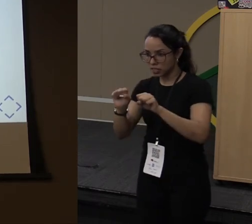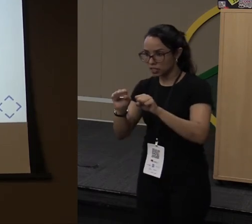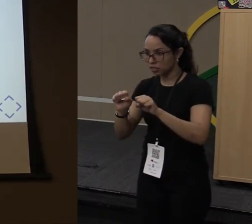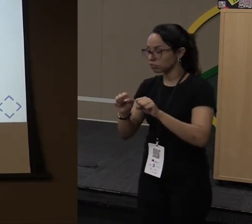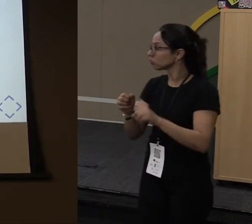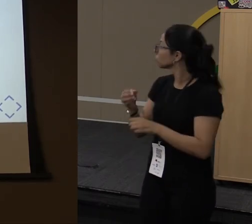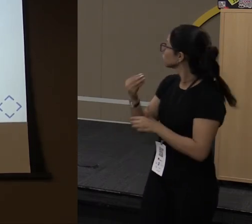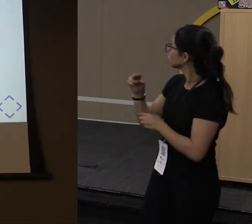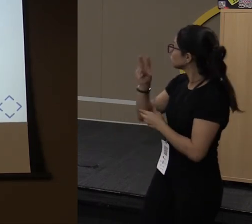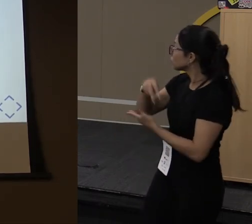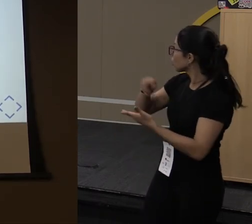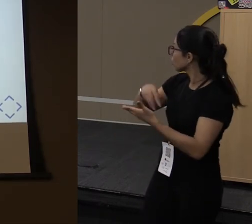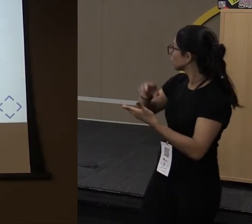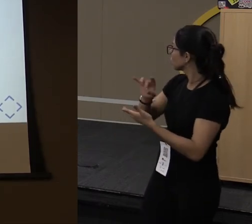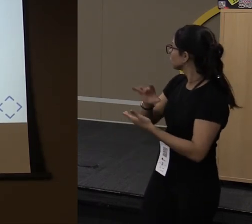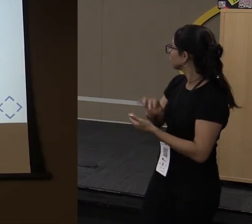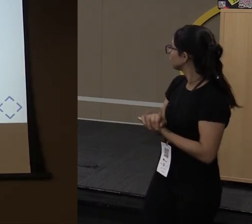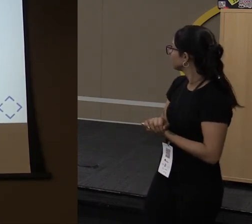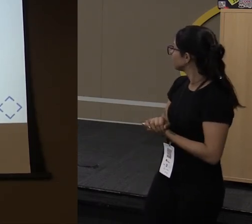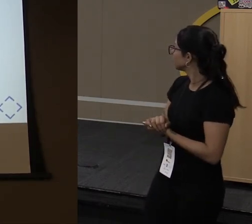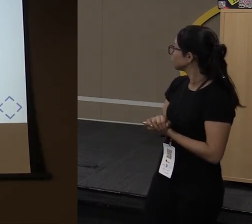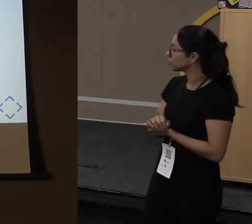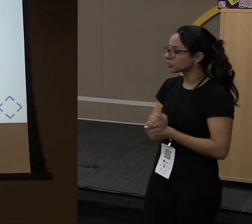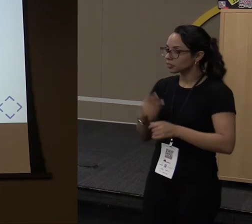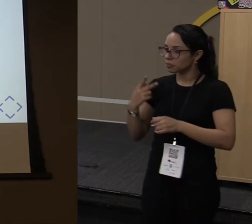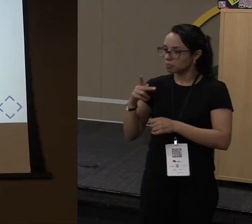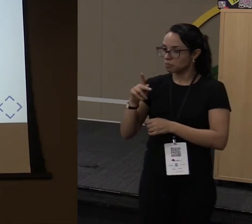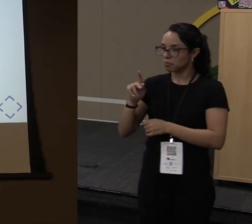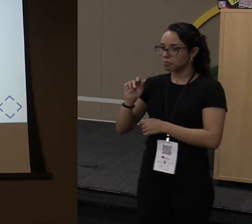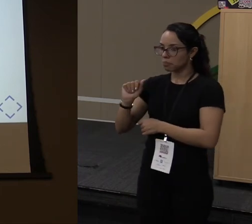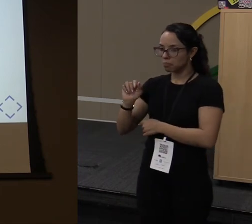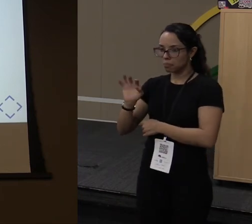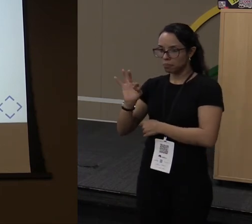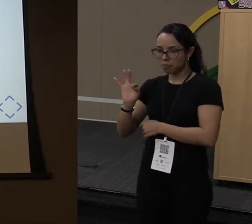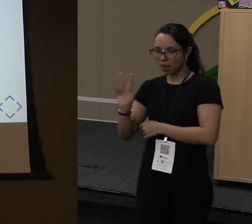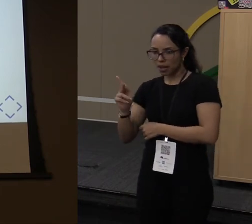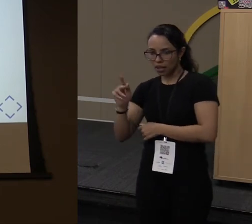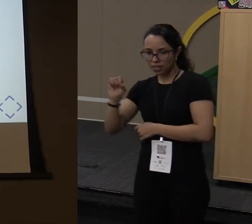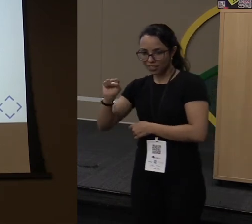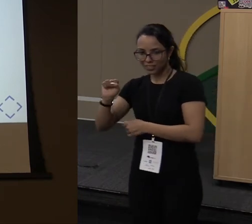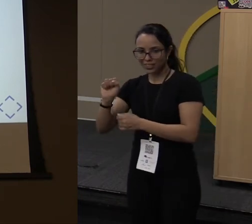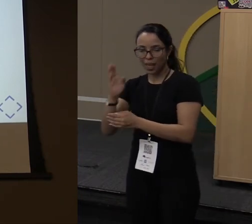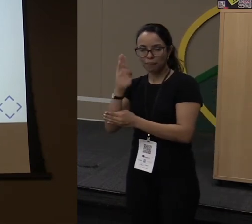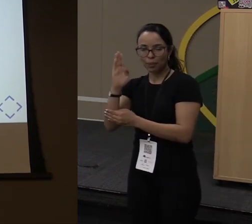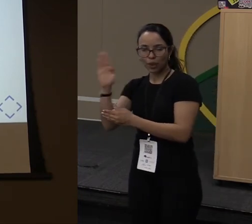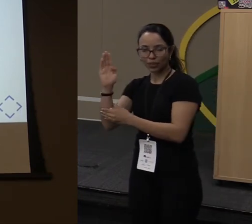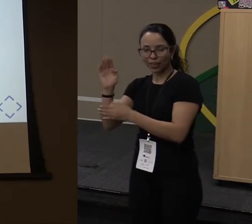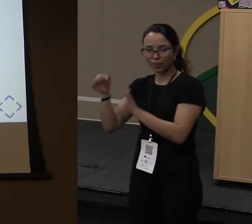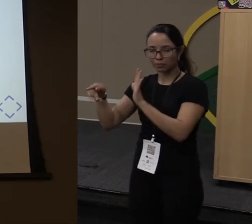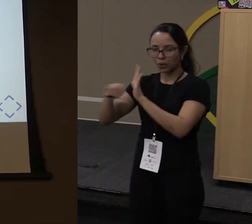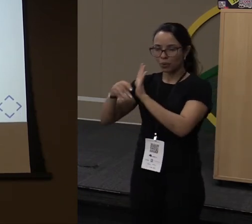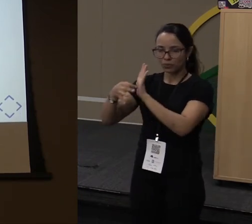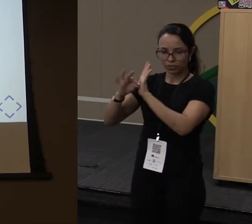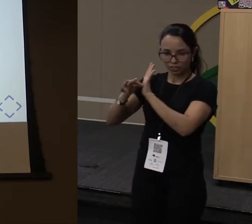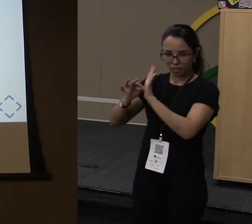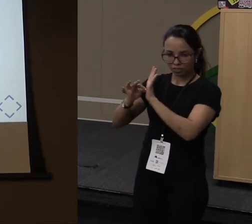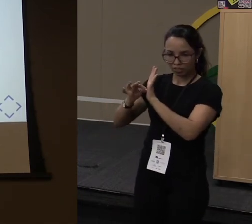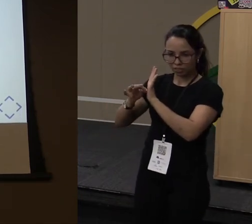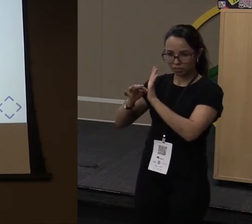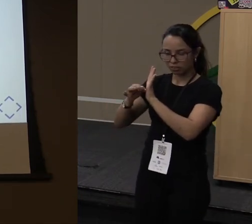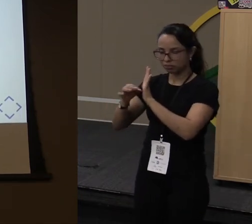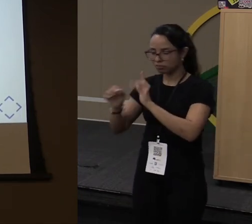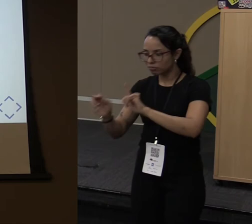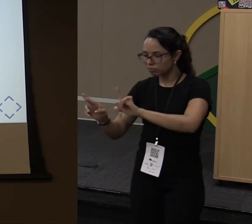E ele vai dar esse paths.get, que é uma biblioteca do Java. E ele vai me retornar um